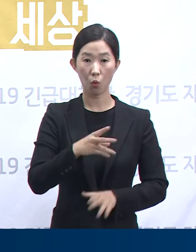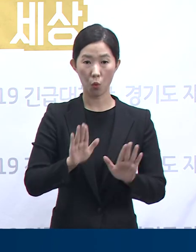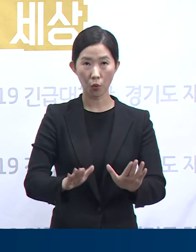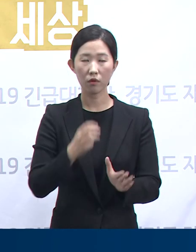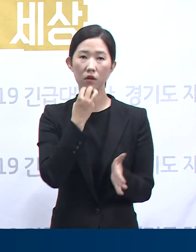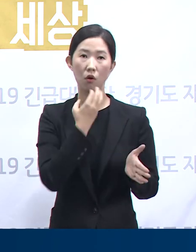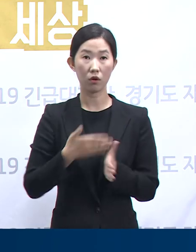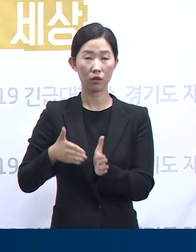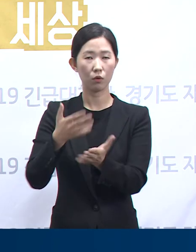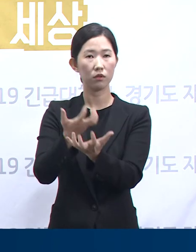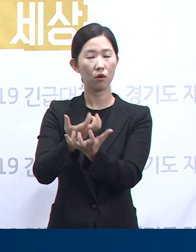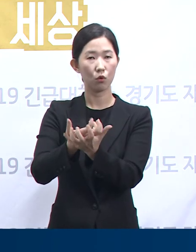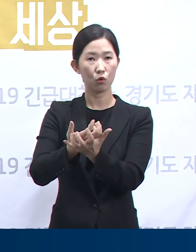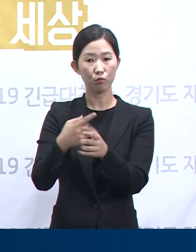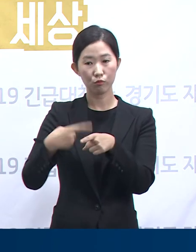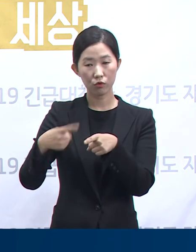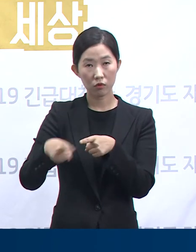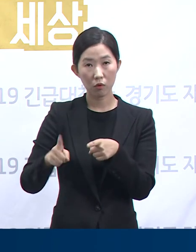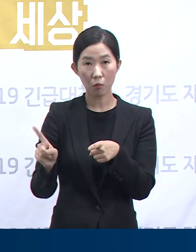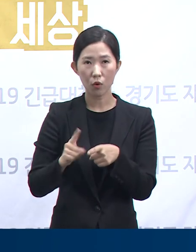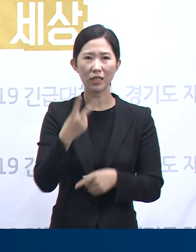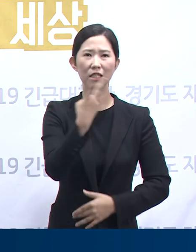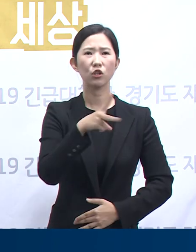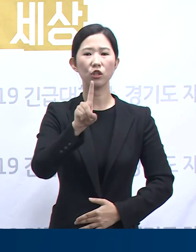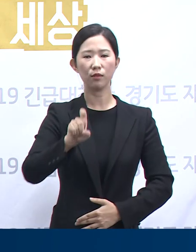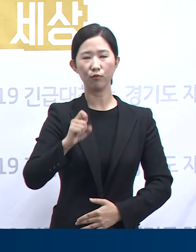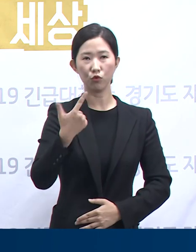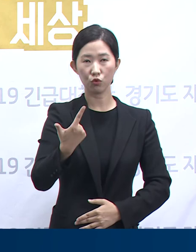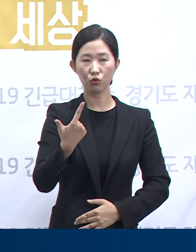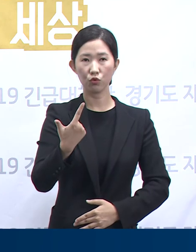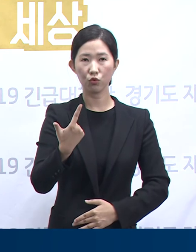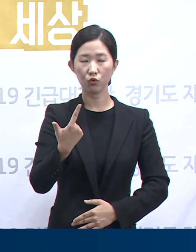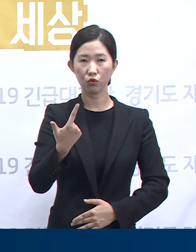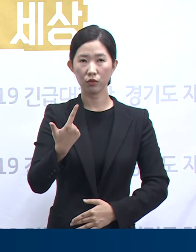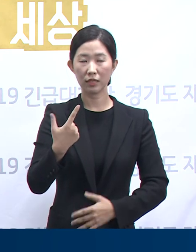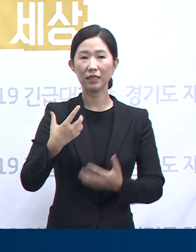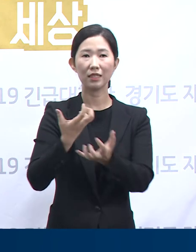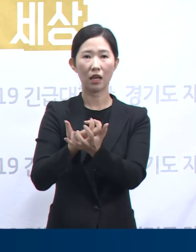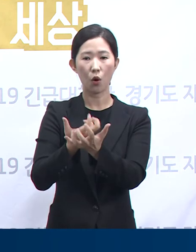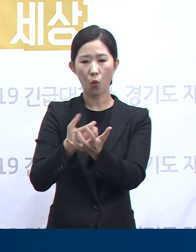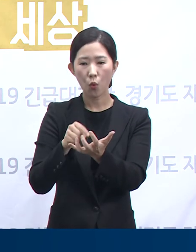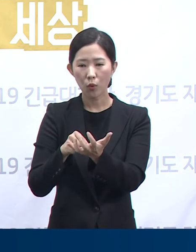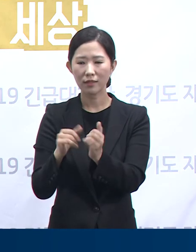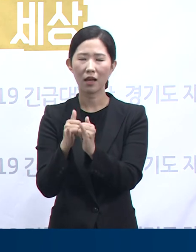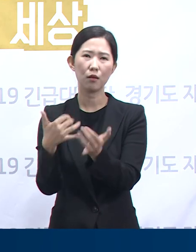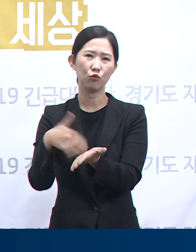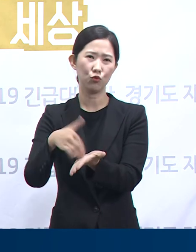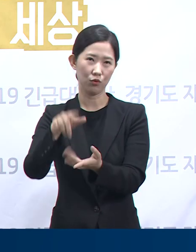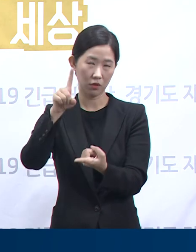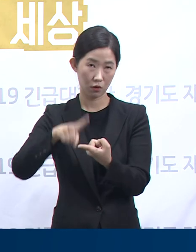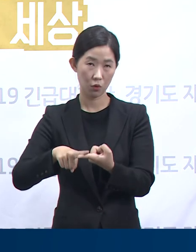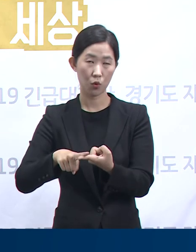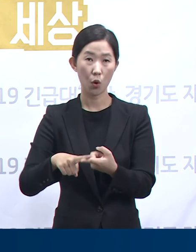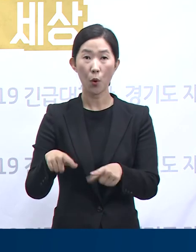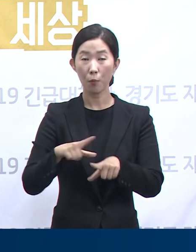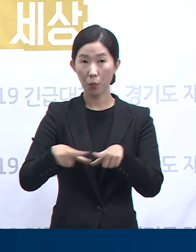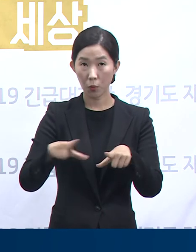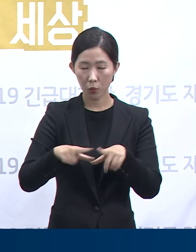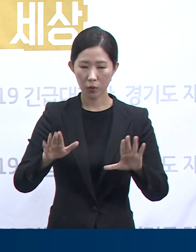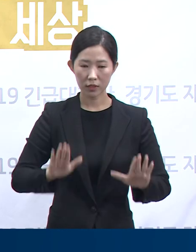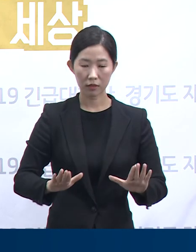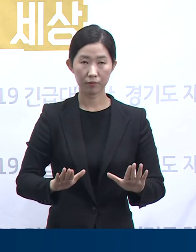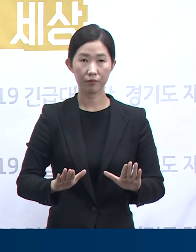분석은 2016년 통계청 인구 자료를 분석을 했는데 보통 정부 브리핑에서 언급하는 것은